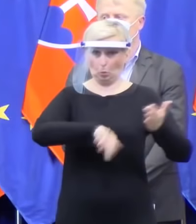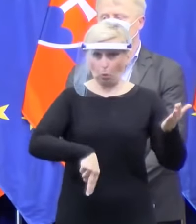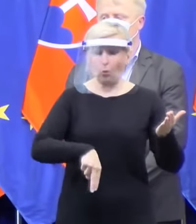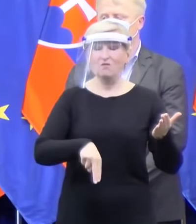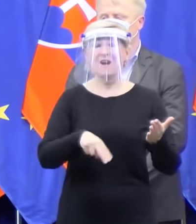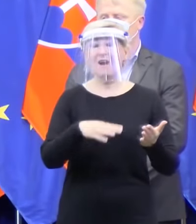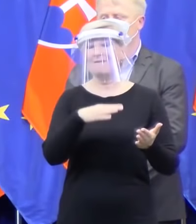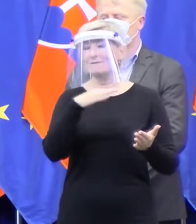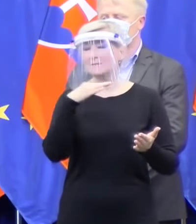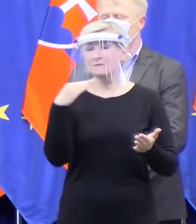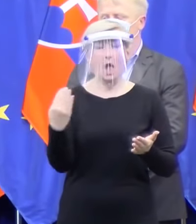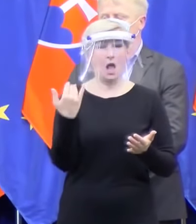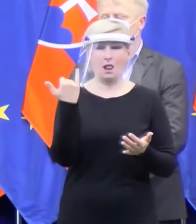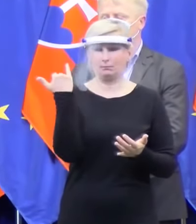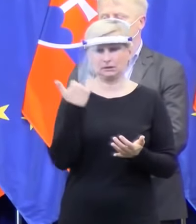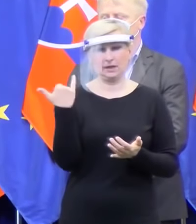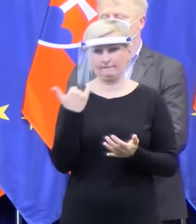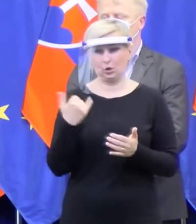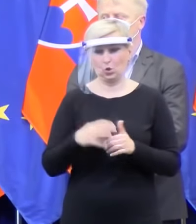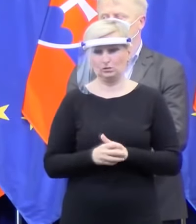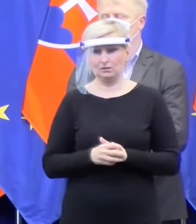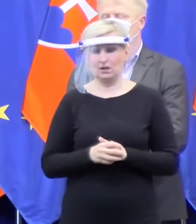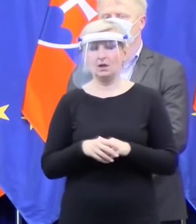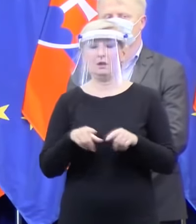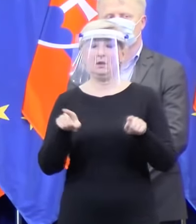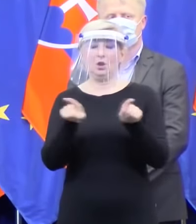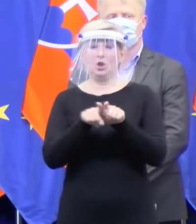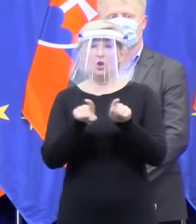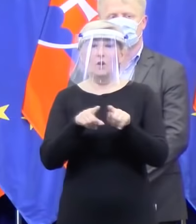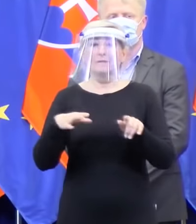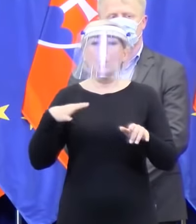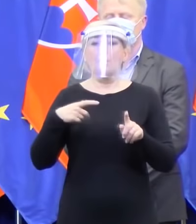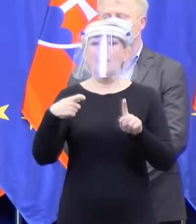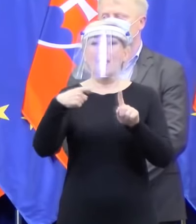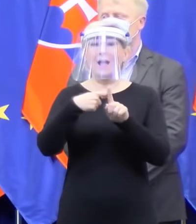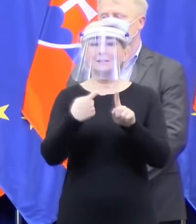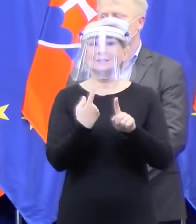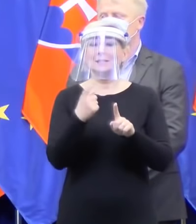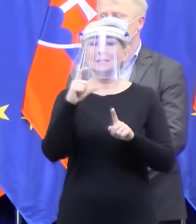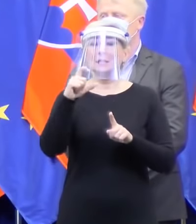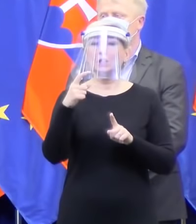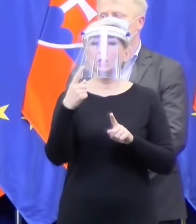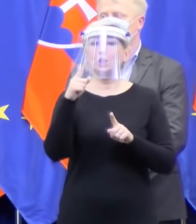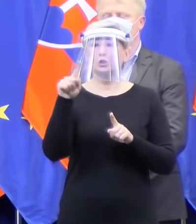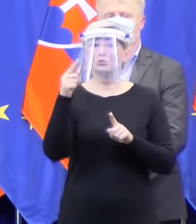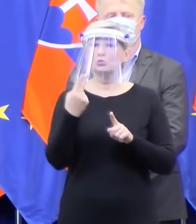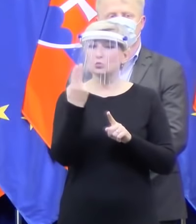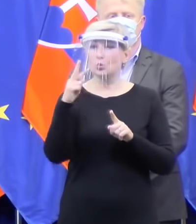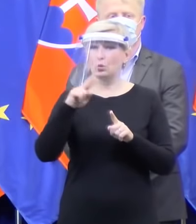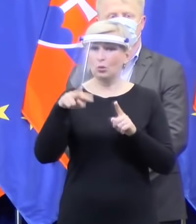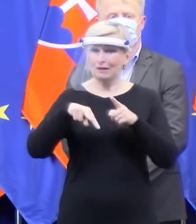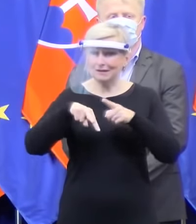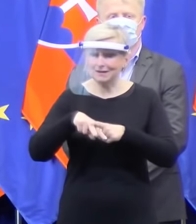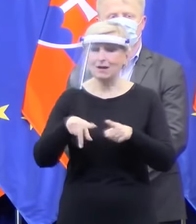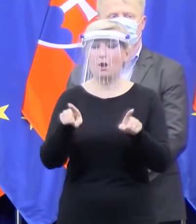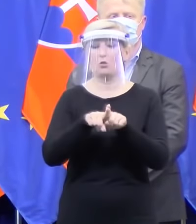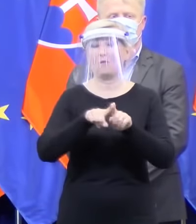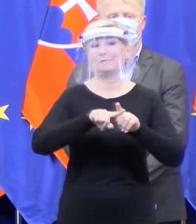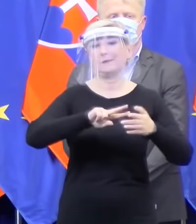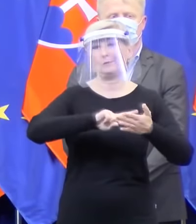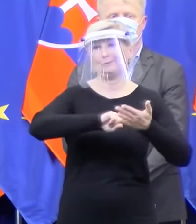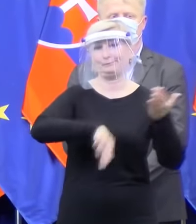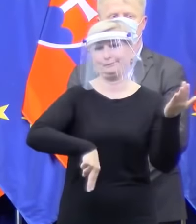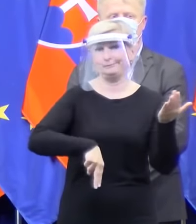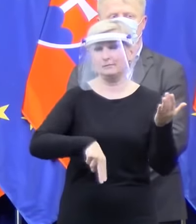pán Kičura, zná mi to už dnes človek, podpísal zmluvu, že kde kúpil rýchlo test, ktorý v Číne